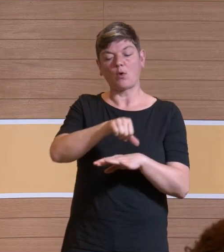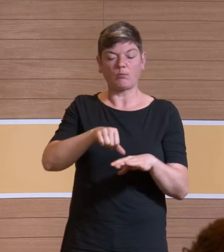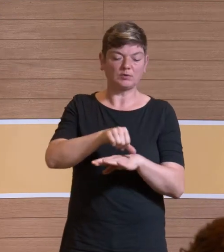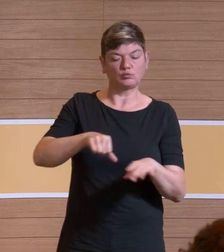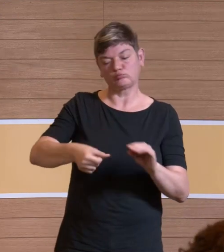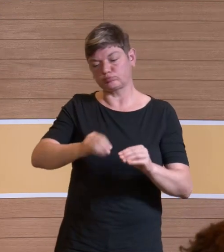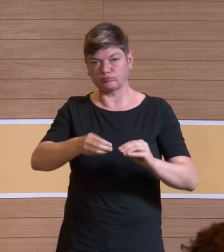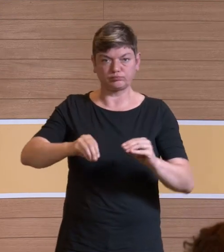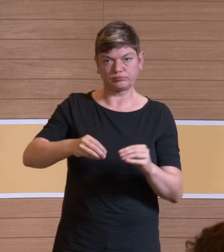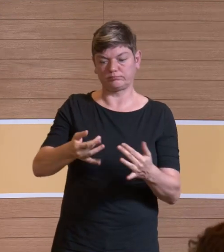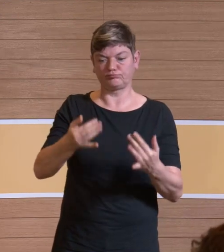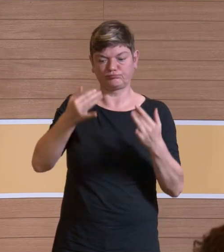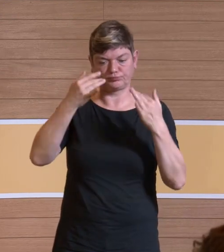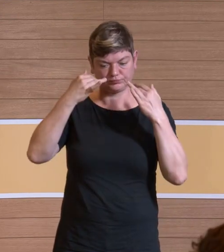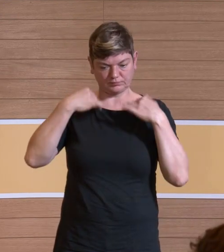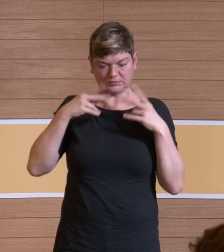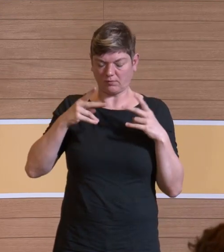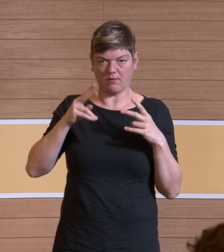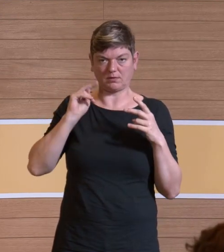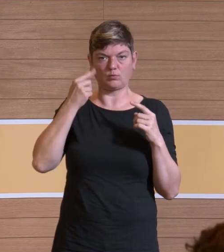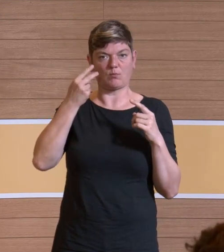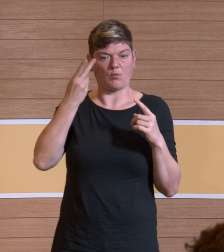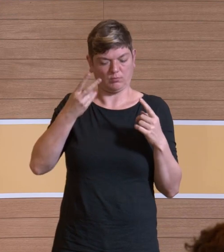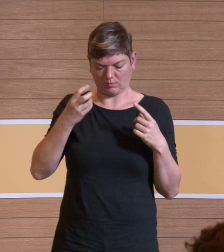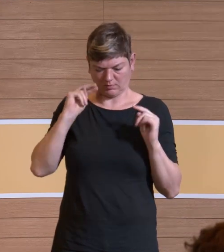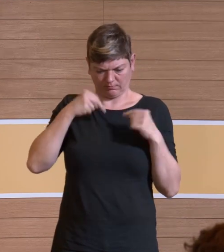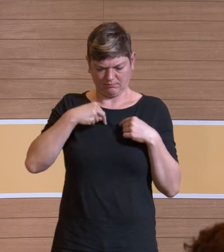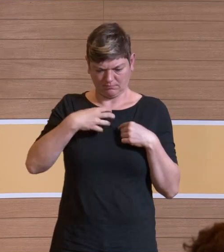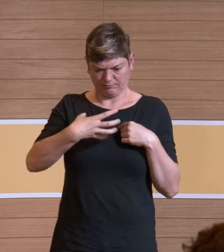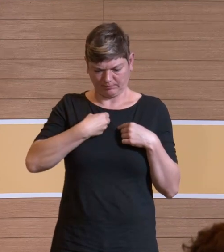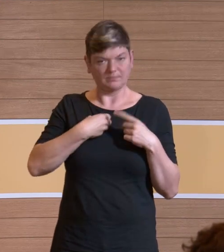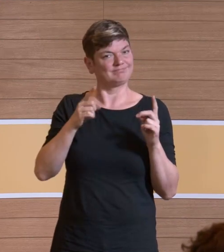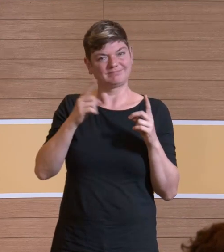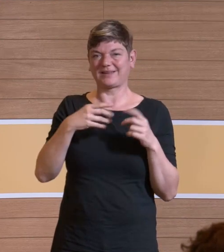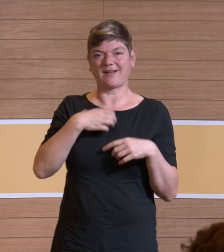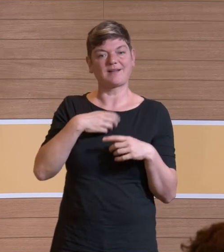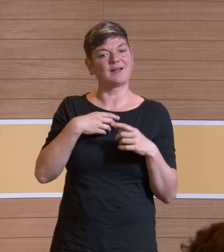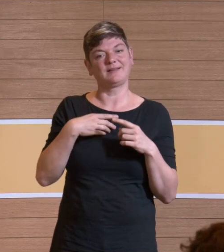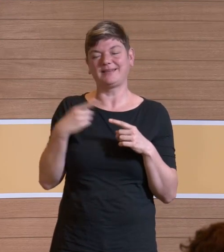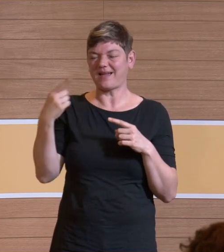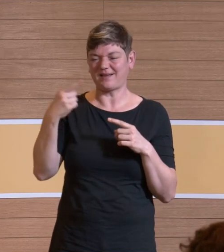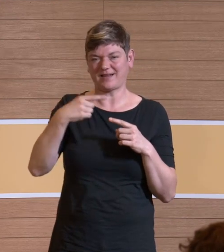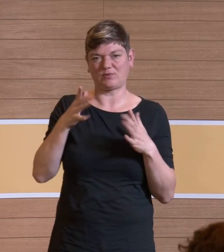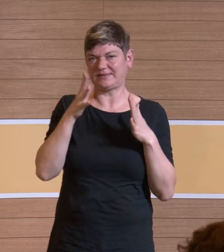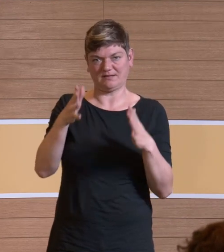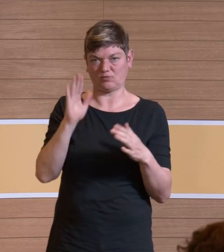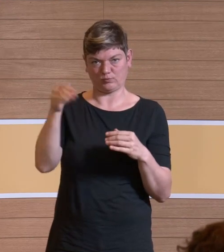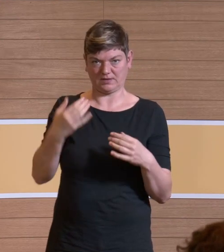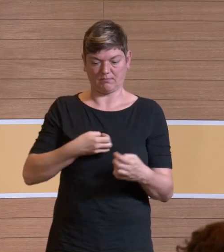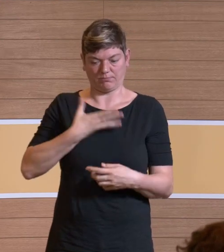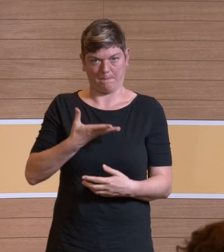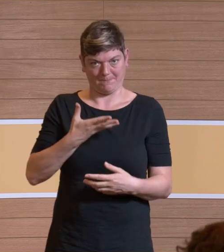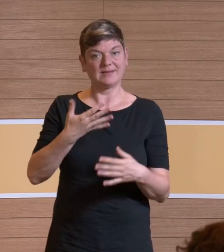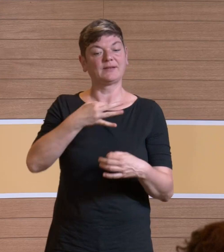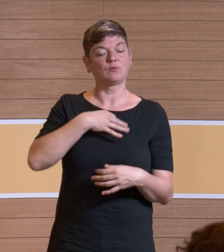dann sehe ich das nicht am Morgen danach, sondern das sind dann vielleicht auch Krankheiten, die sich Jahre oder Jahrzehnte danach entwickeln. Deswegen fällt es uns dann